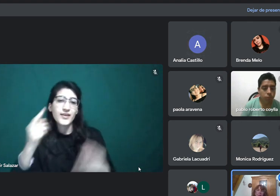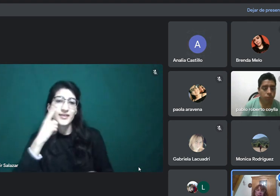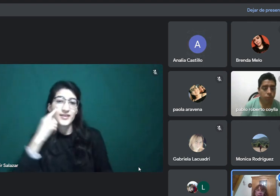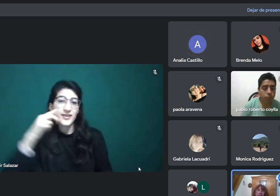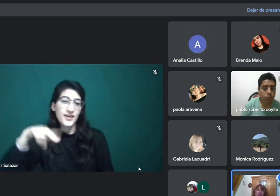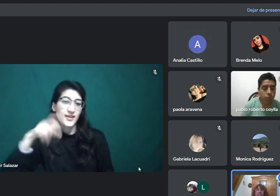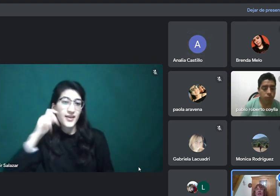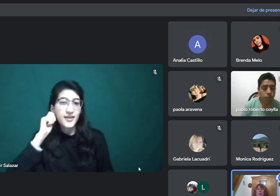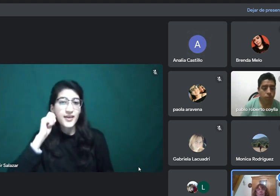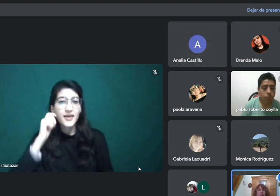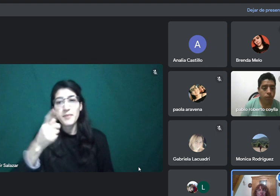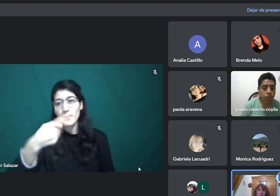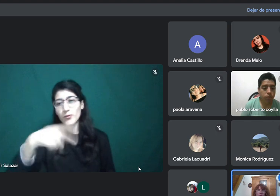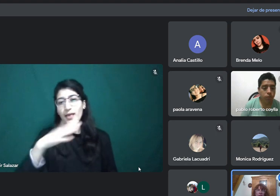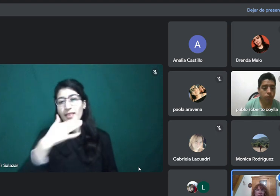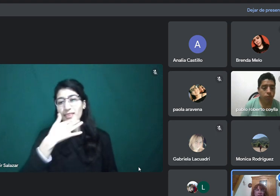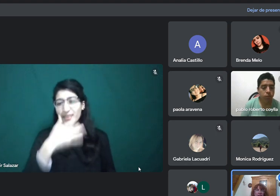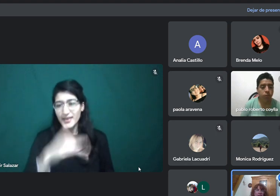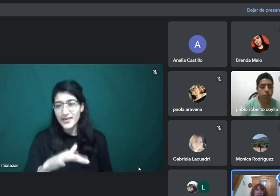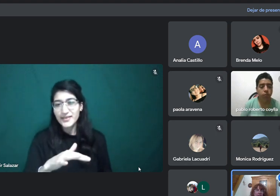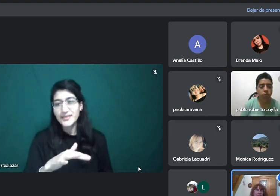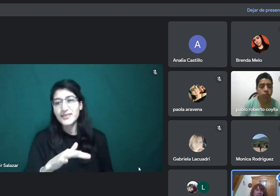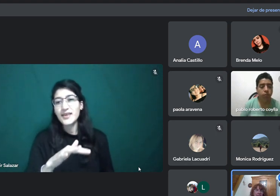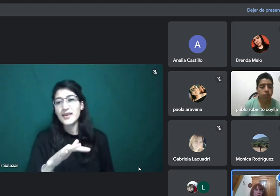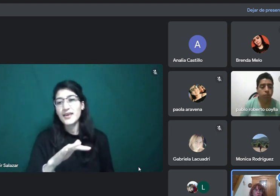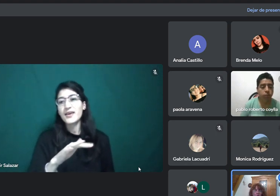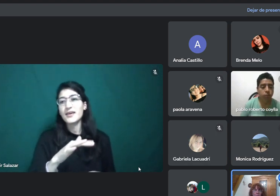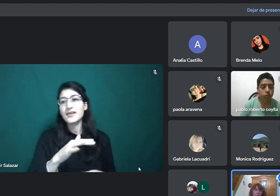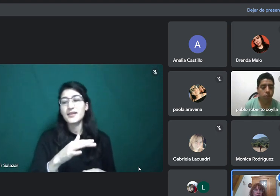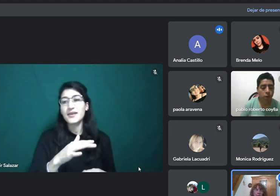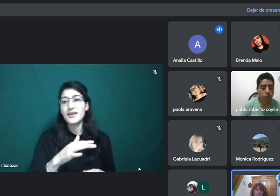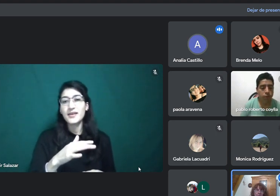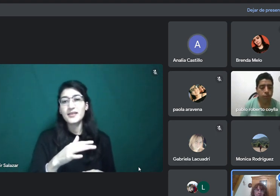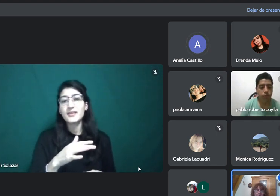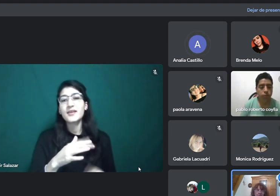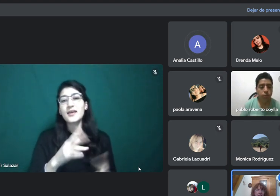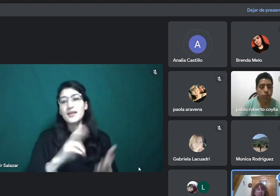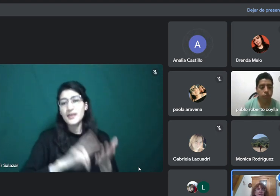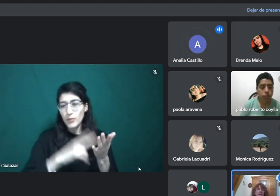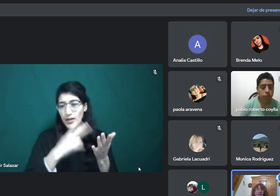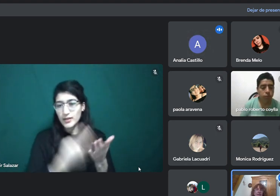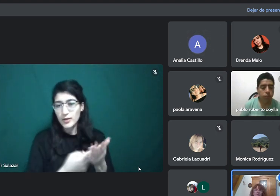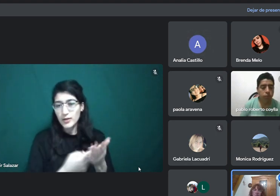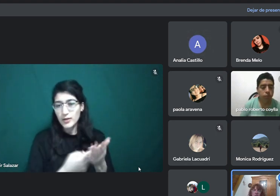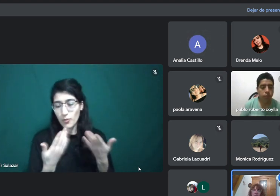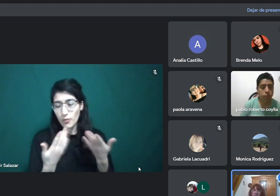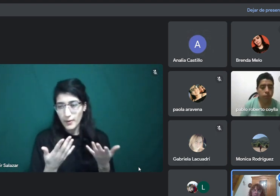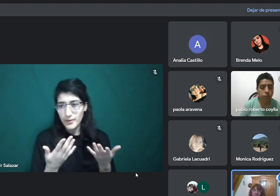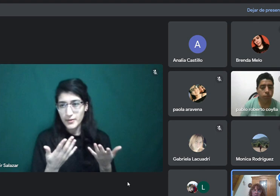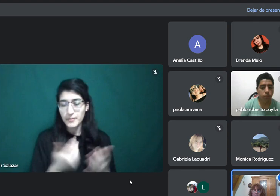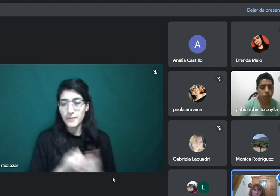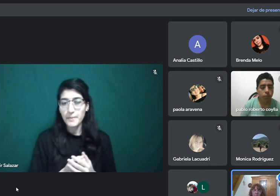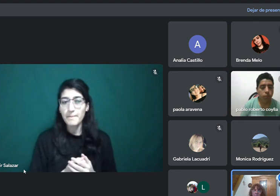comprender y tener argumentos para elegir la traducción, por ejemplo, ¿sí? Entonces,